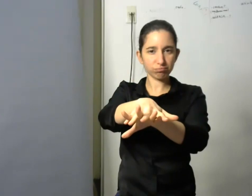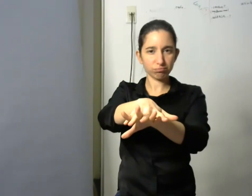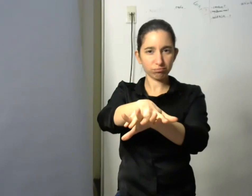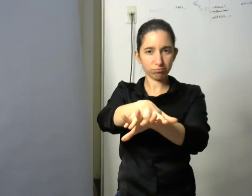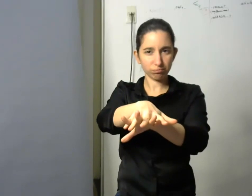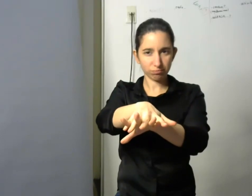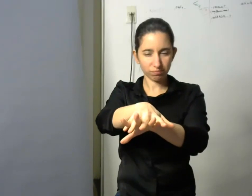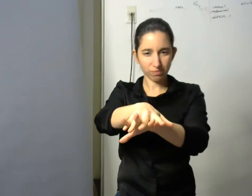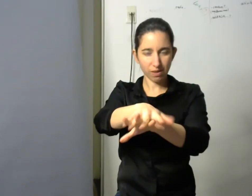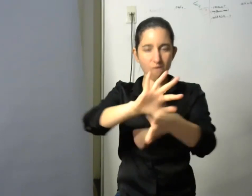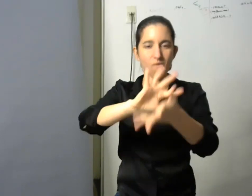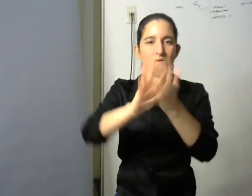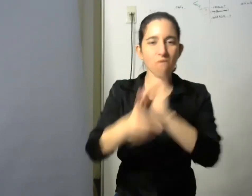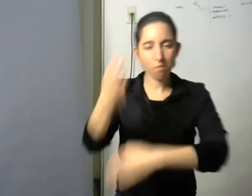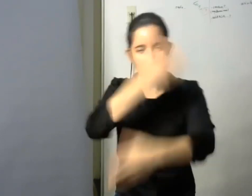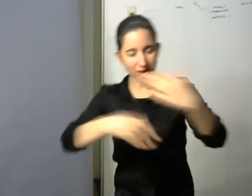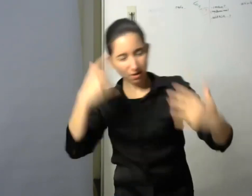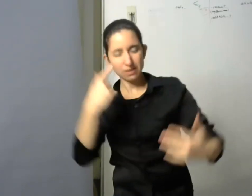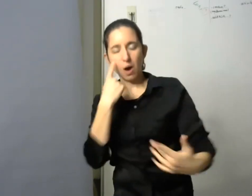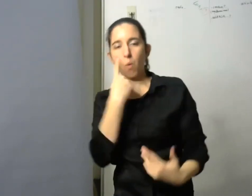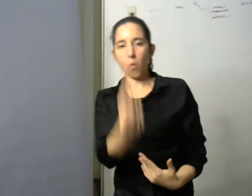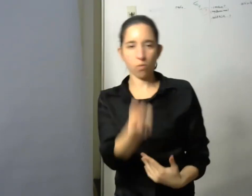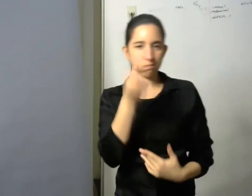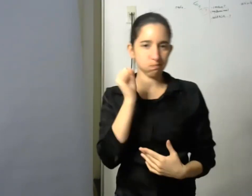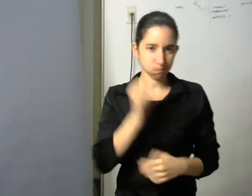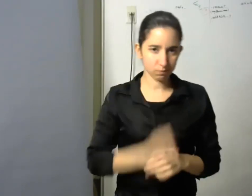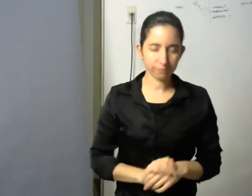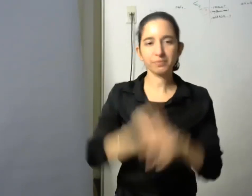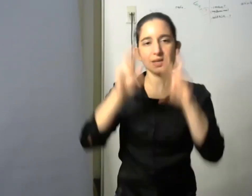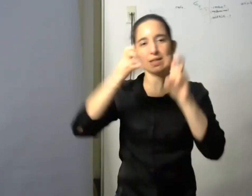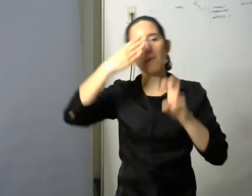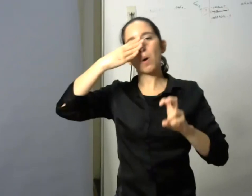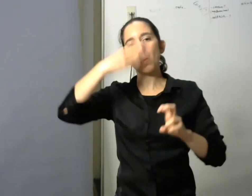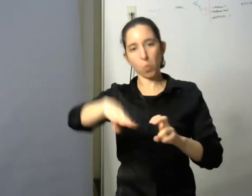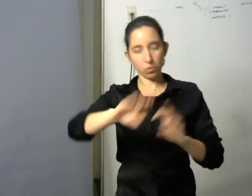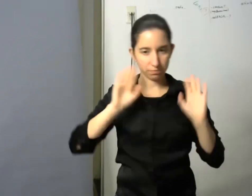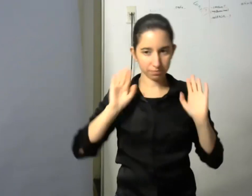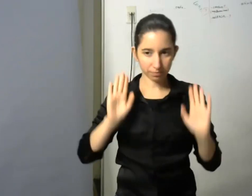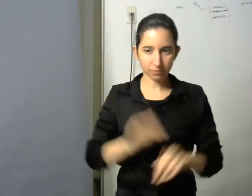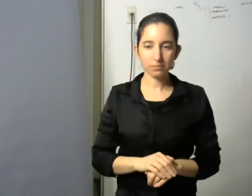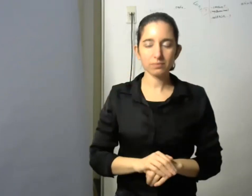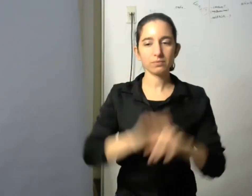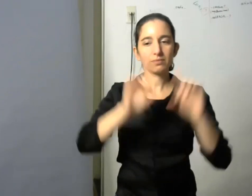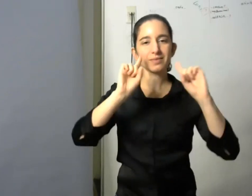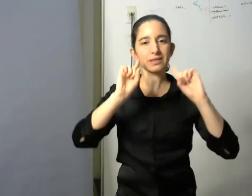de la discapacidad y por último pensar entonces que este es un camino que no iniciamos nosotros